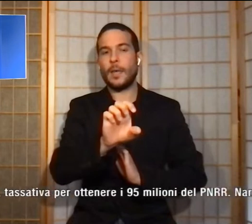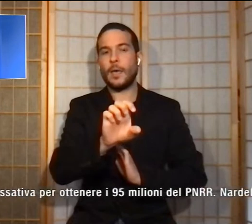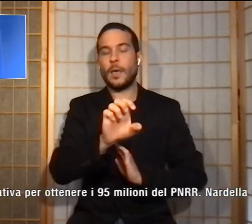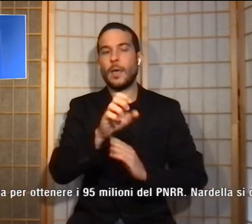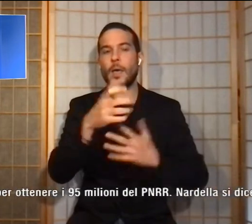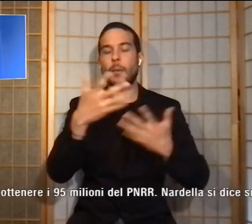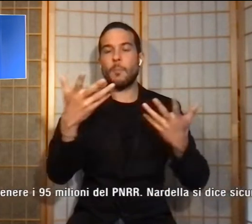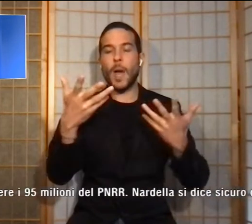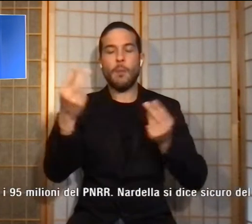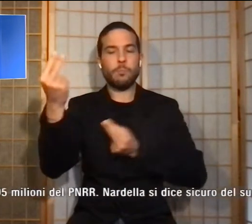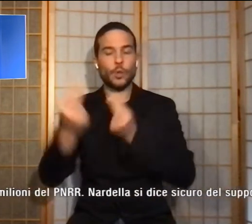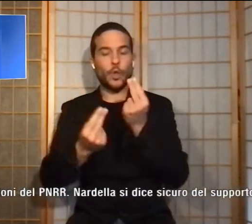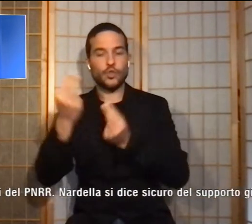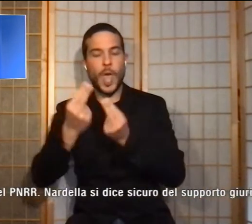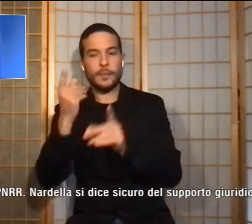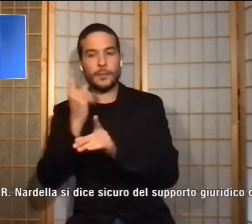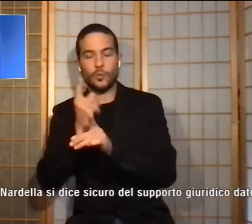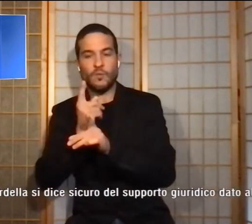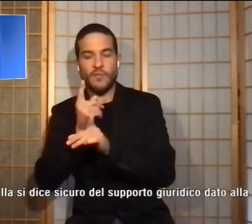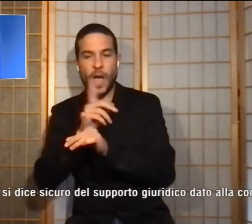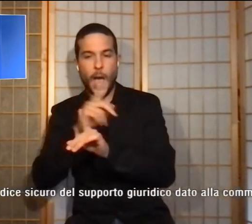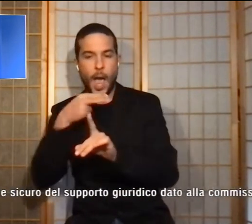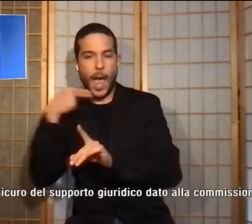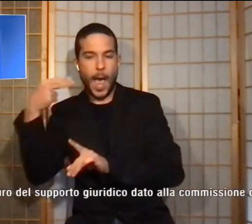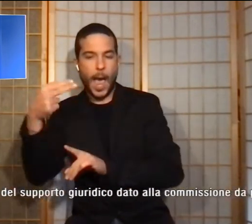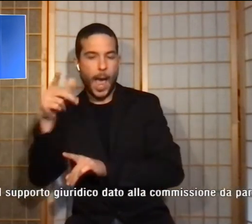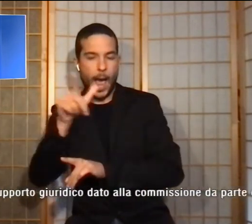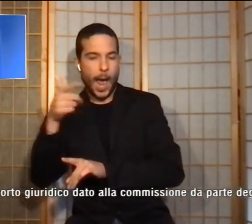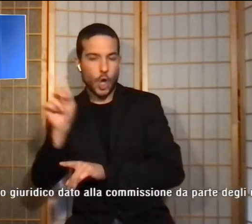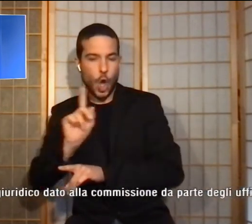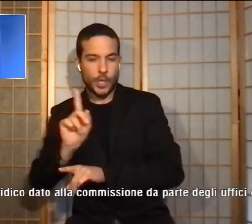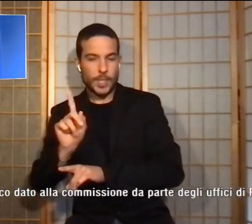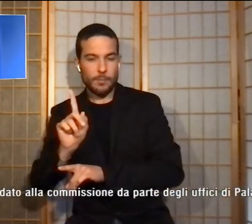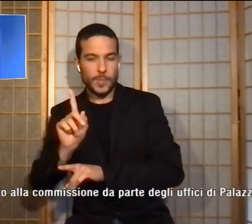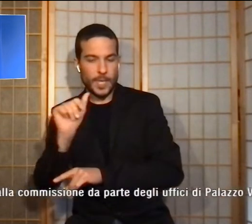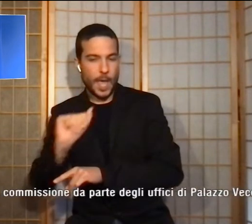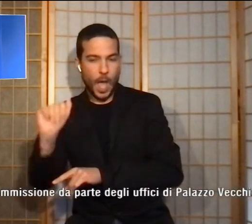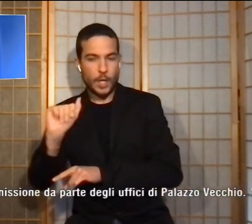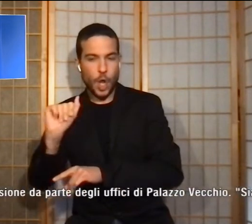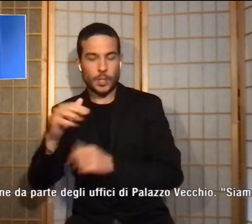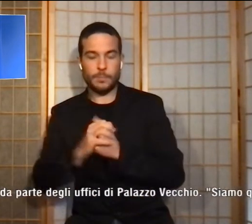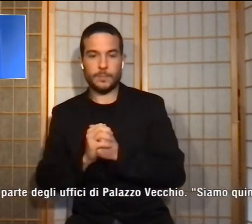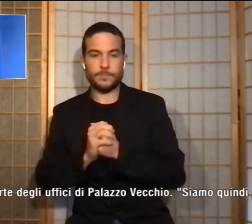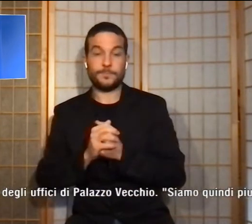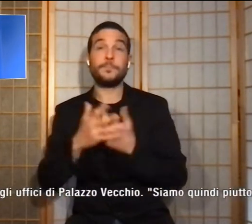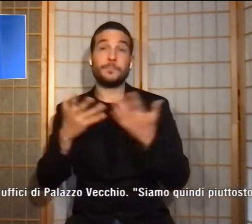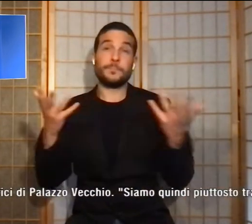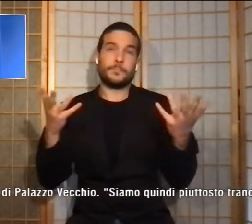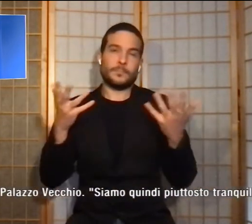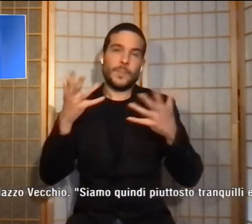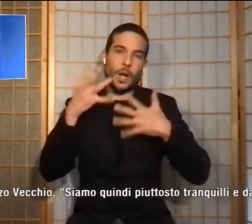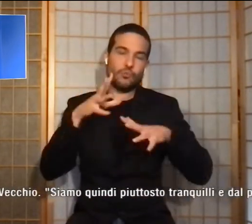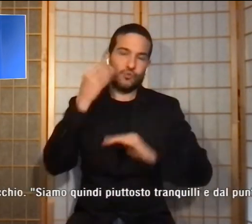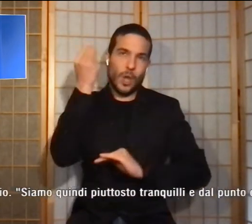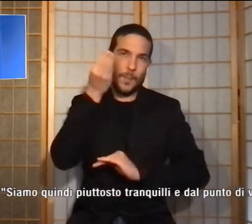anonimi. Avevamo già messo in conto possibili ricorsi, è la replica del sindaco Nardella,